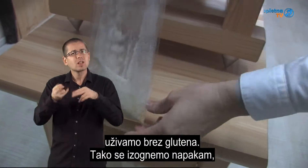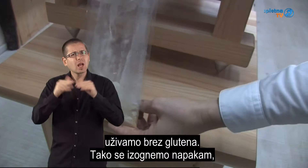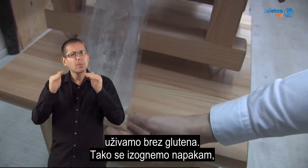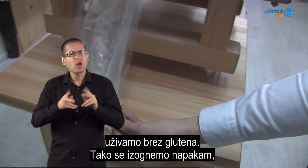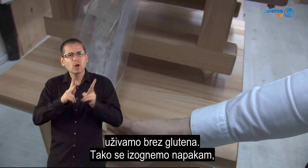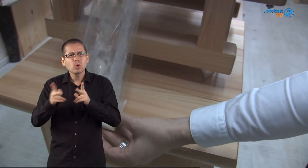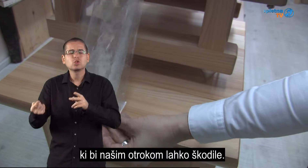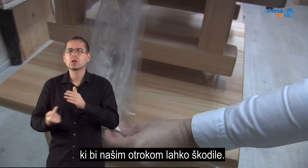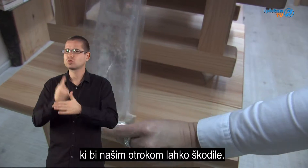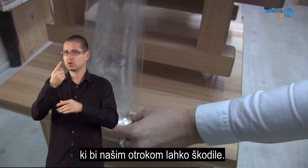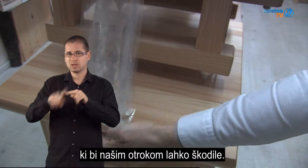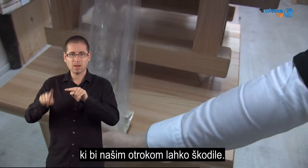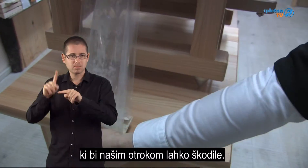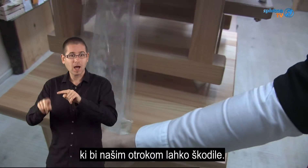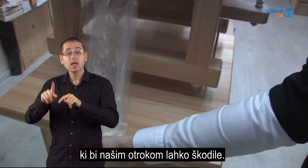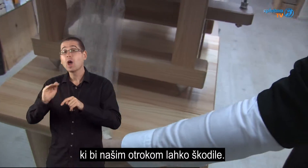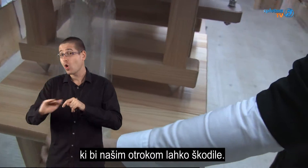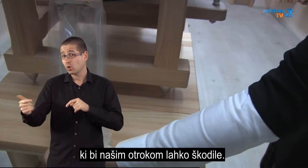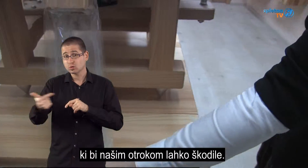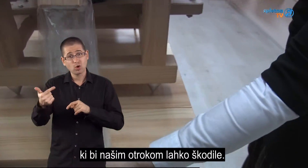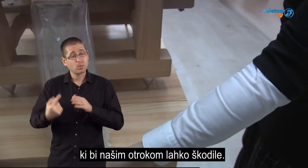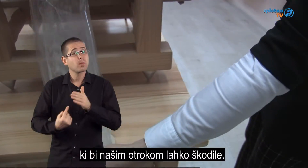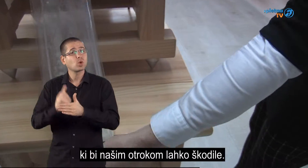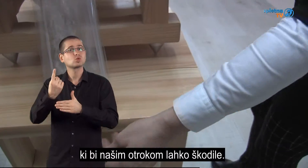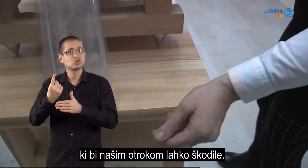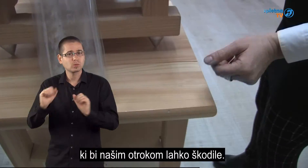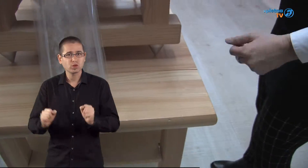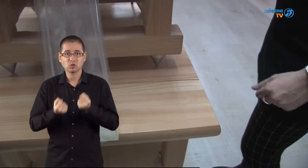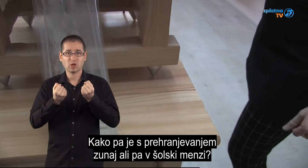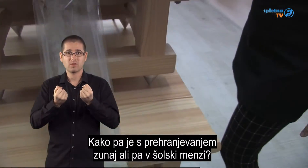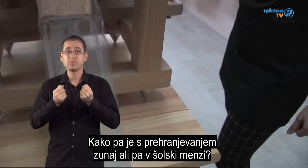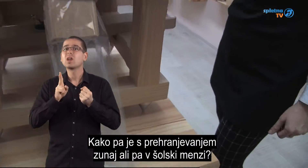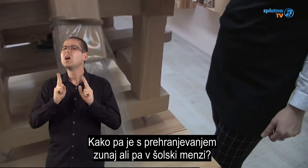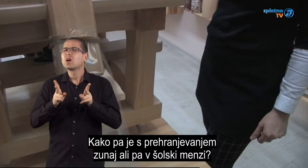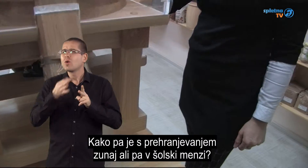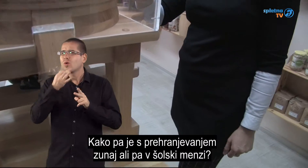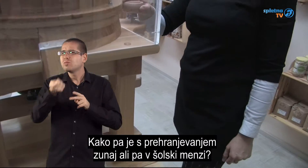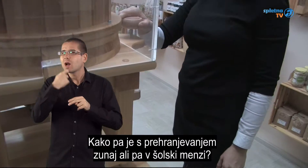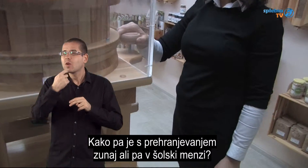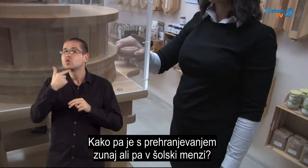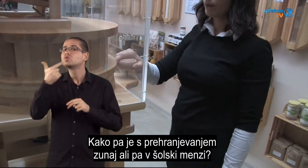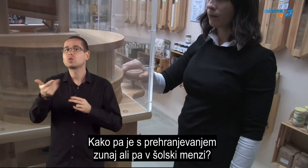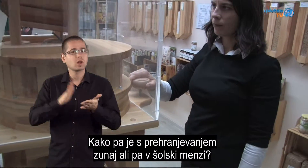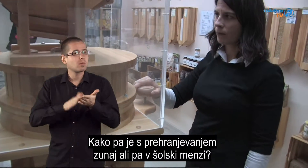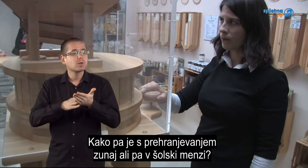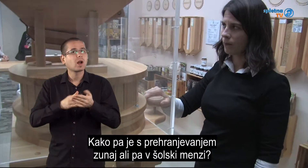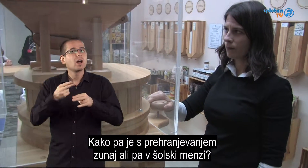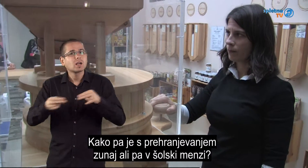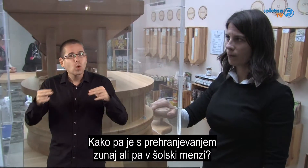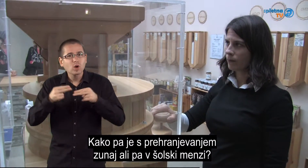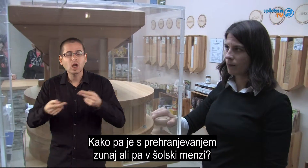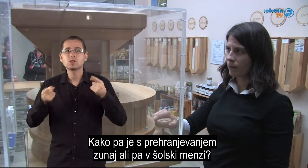možnost, da pride do napak in da v bistvu v otrokoma povzročimo težave. Kako pa je s prehranjavanjem zunaj, reciva, v